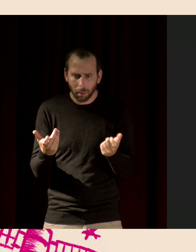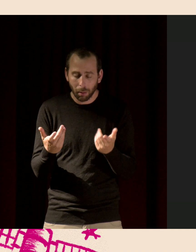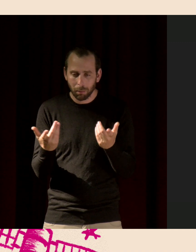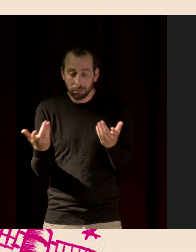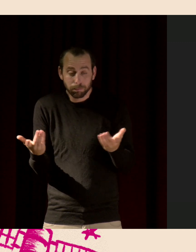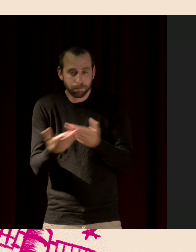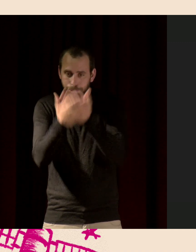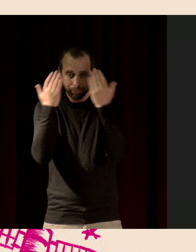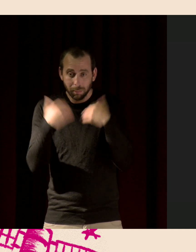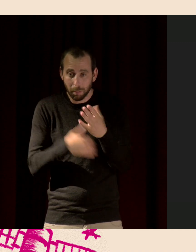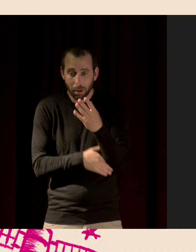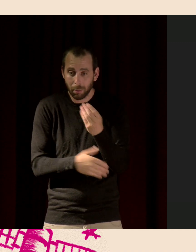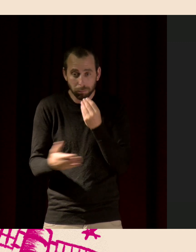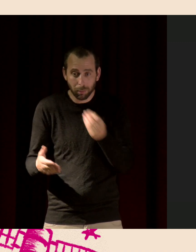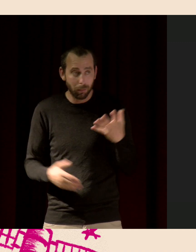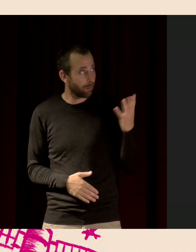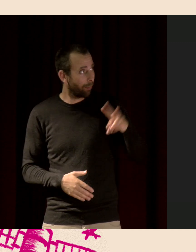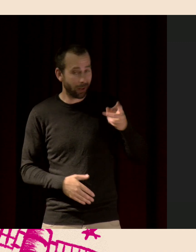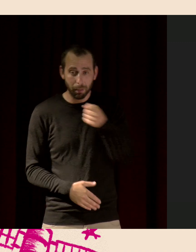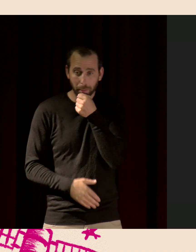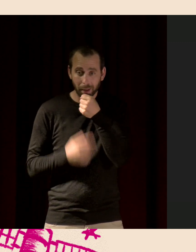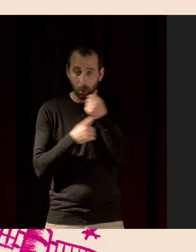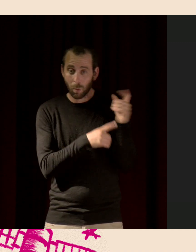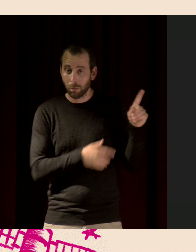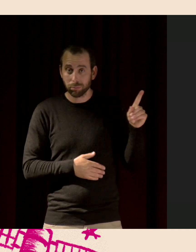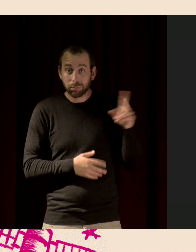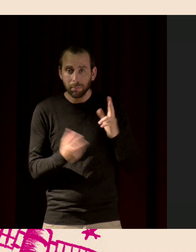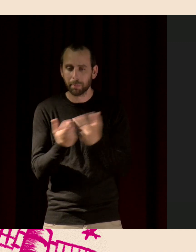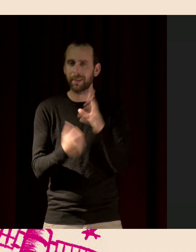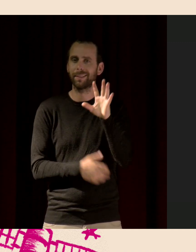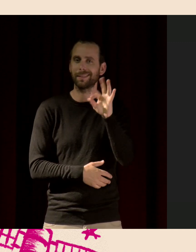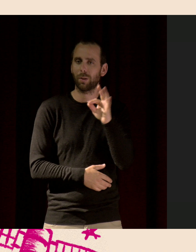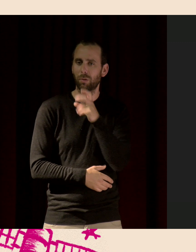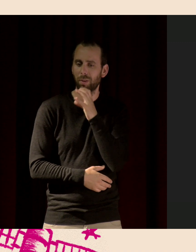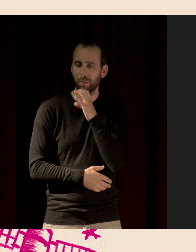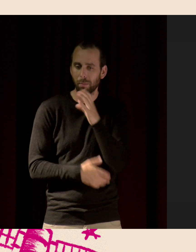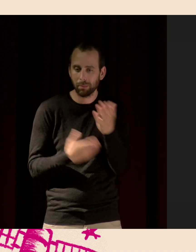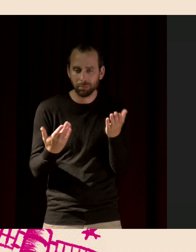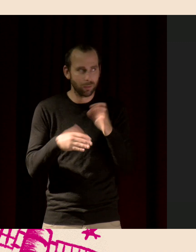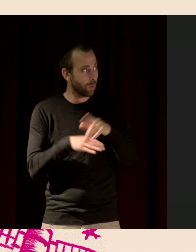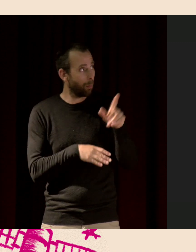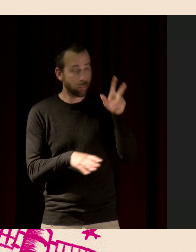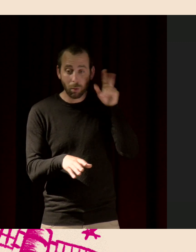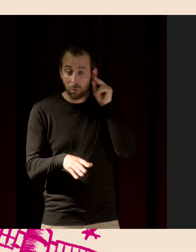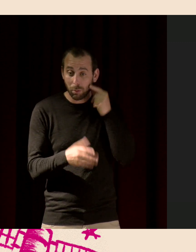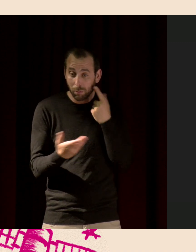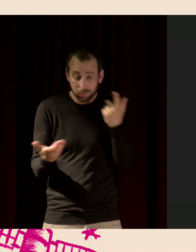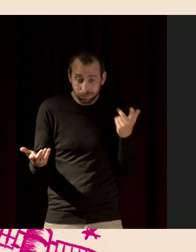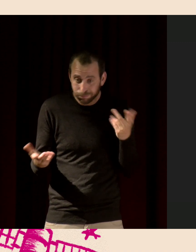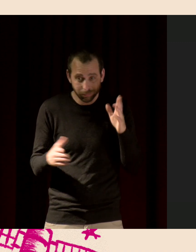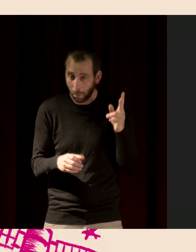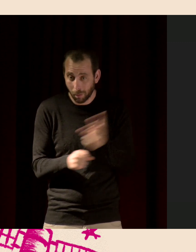La qualité des micros est complètement pourrie. Ce sont des microphones qui coûtent 50 centimes. Et les haut-parleurs sont très mauvais aussi. Même si, maintenant, malheureusement,